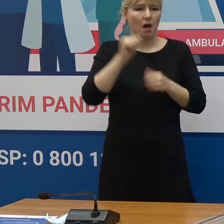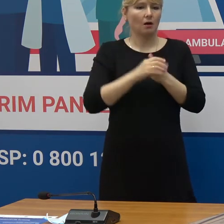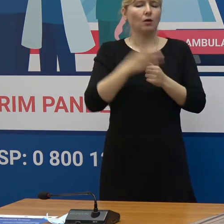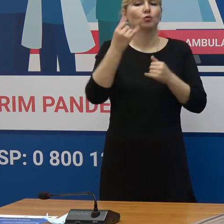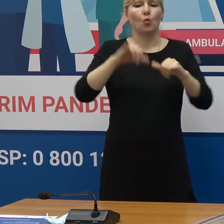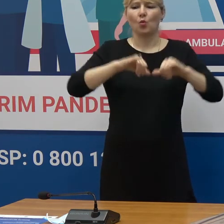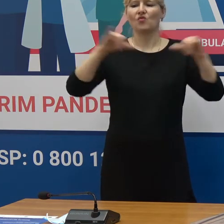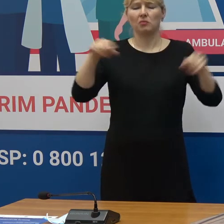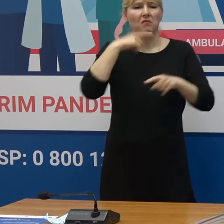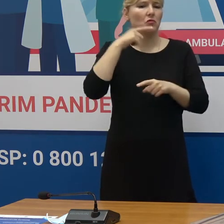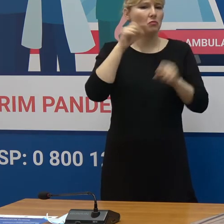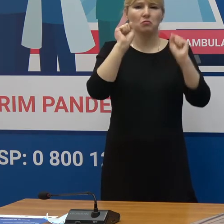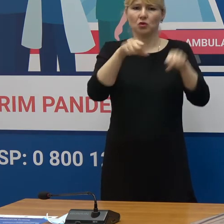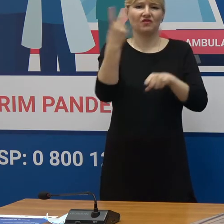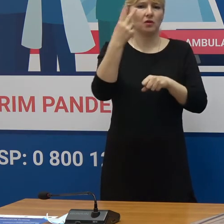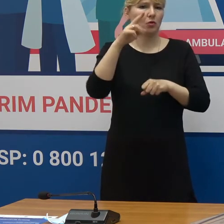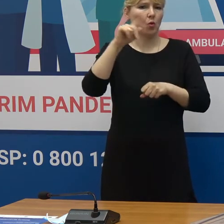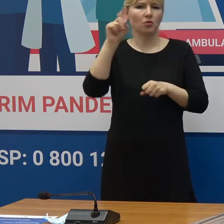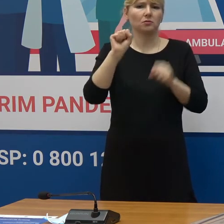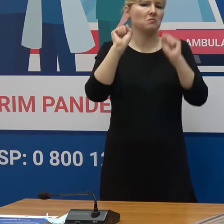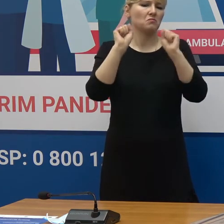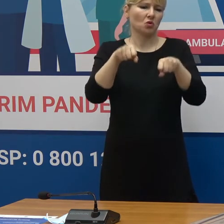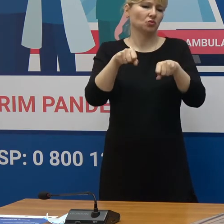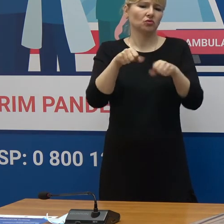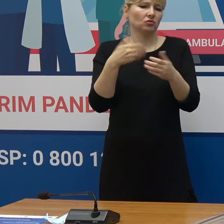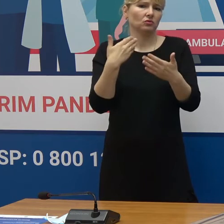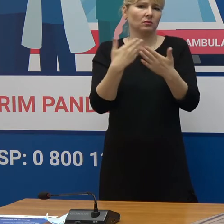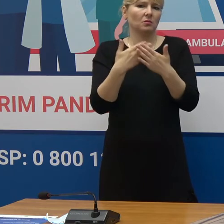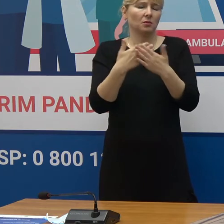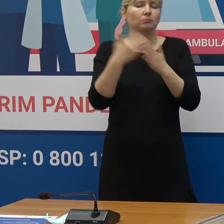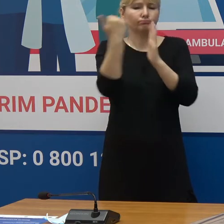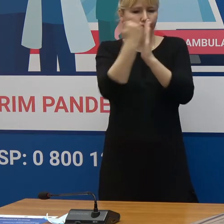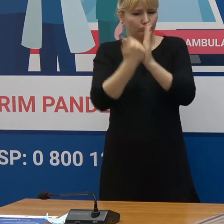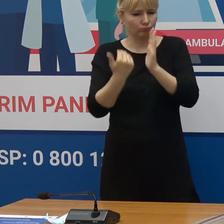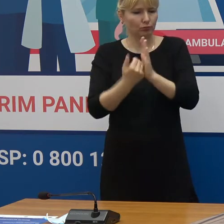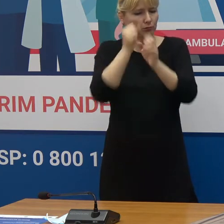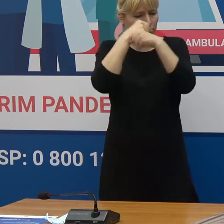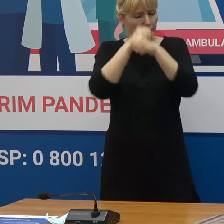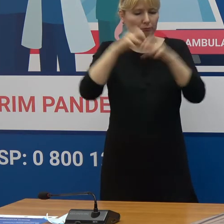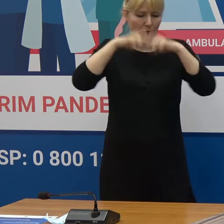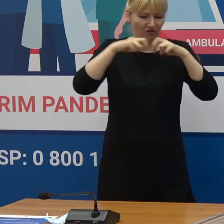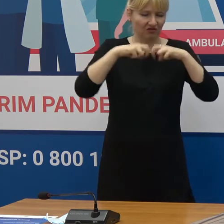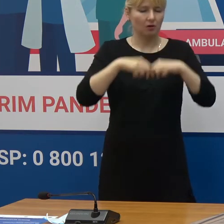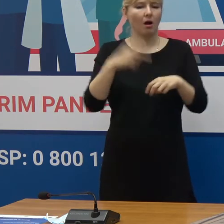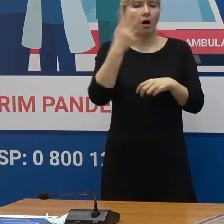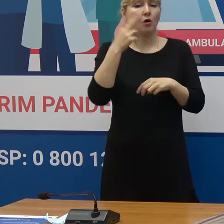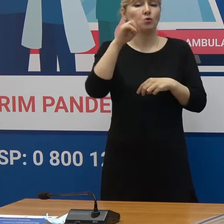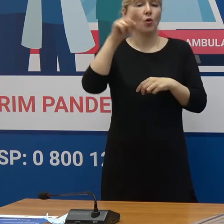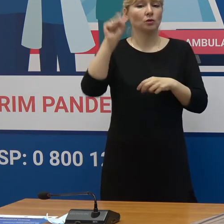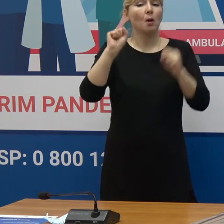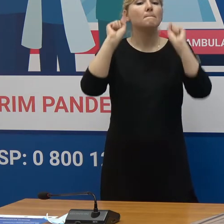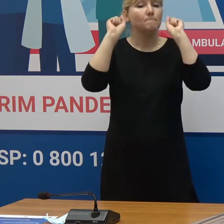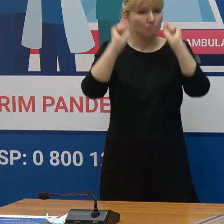mai mare, este mai flexibil Noi recomandăm, bazat pe studiile științifice, intervalul sau doza a doua să fie